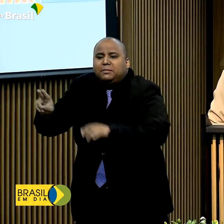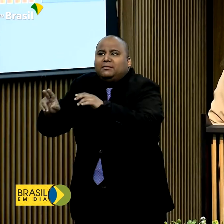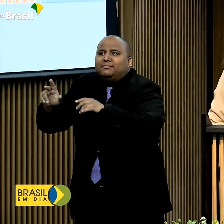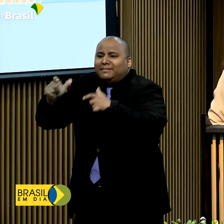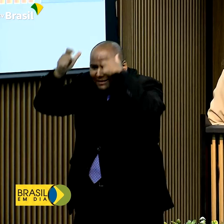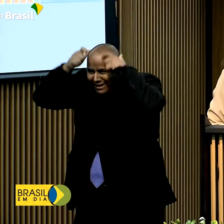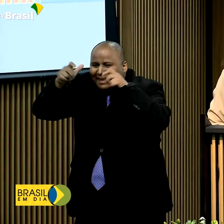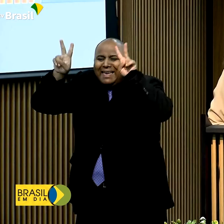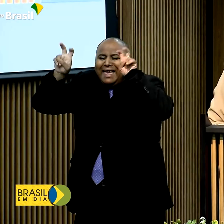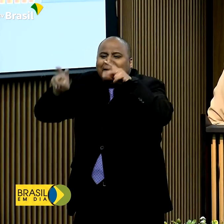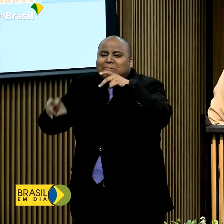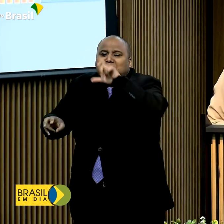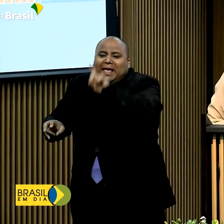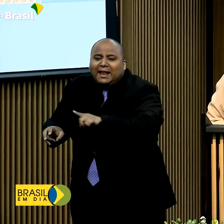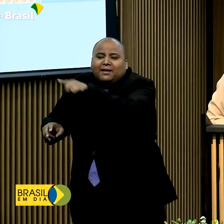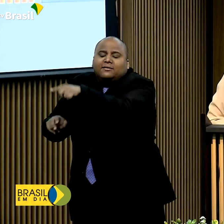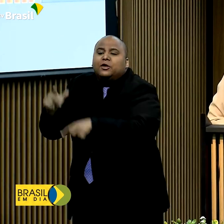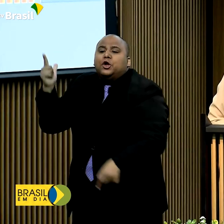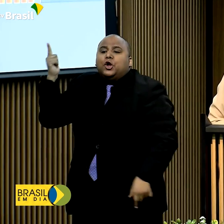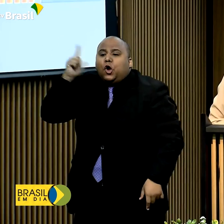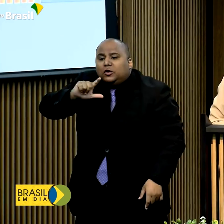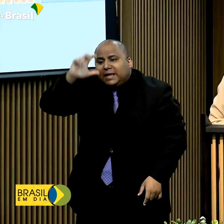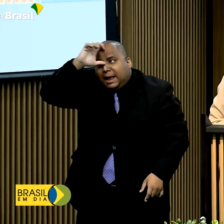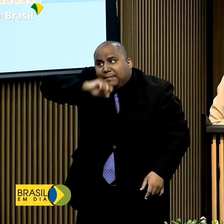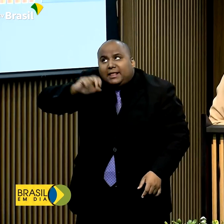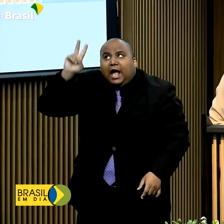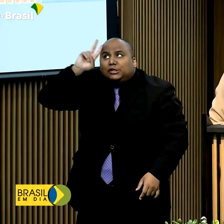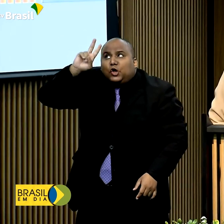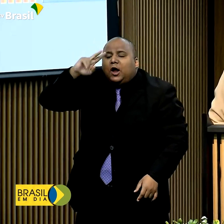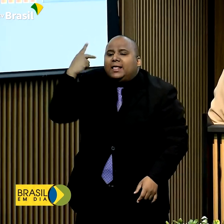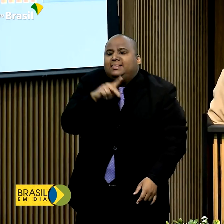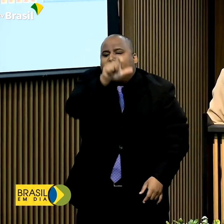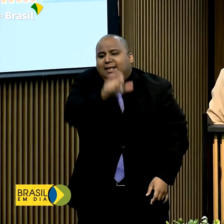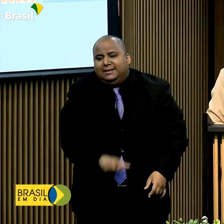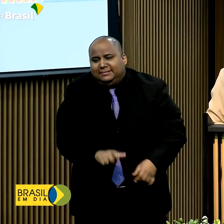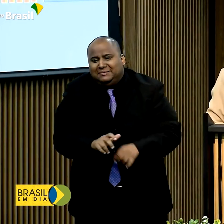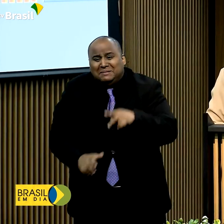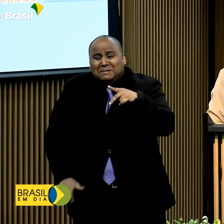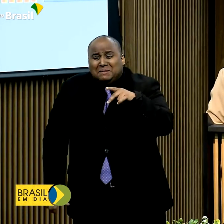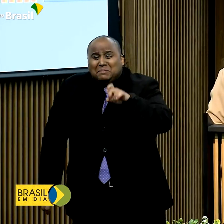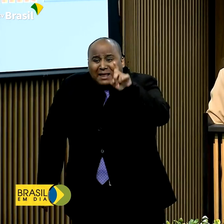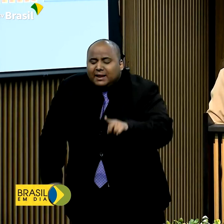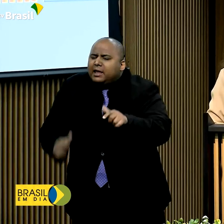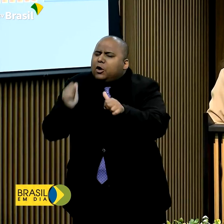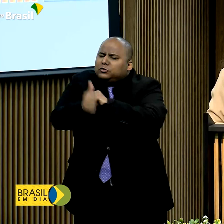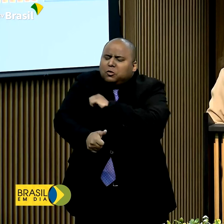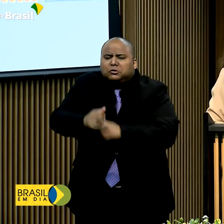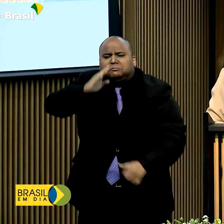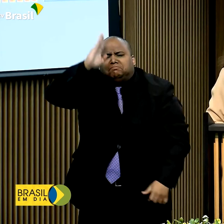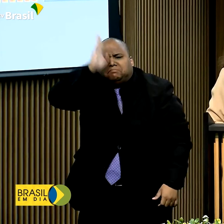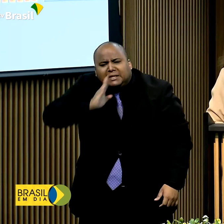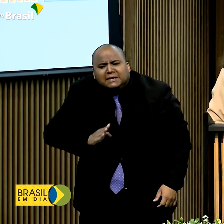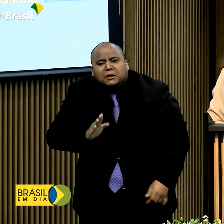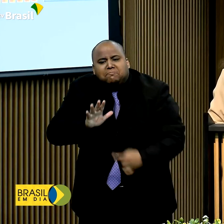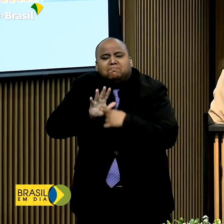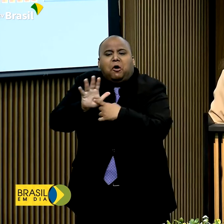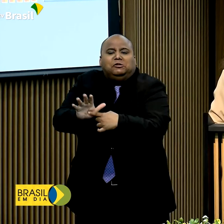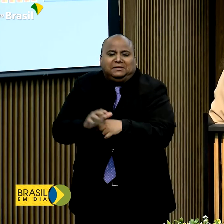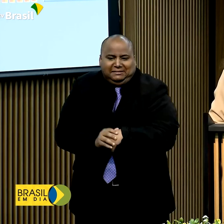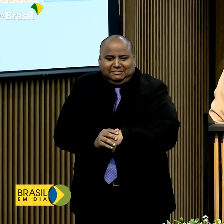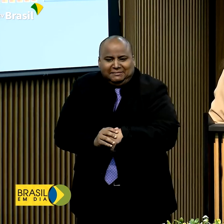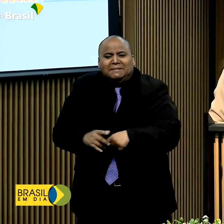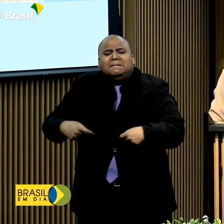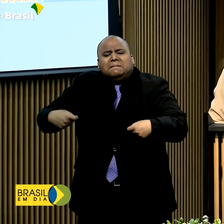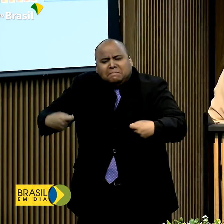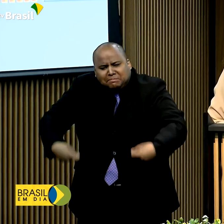rei Pelé na sua escola, vão aprender a história do Pelé. E a história do Pelé é a história do esporte brasileiro, é a história muito do Brasil e precisa